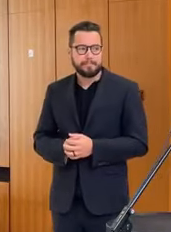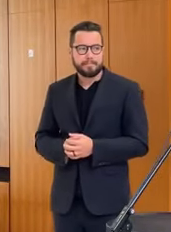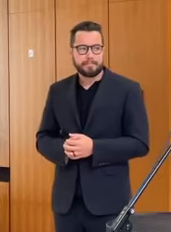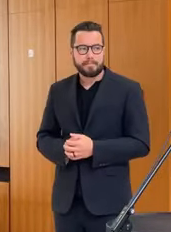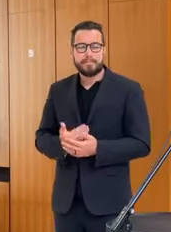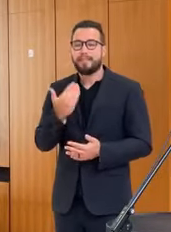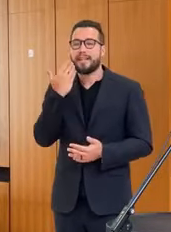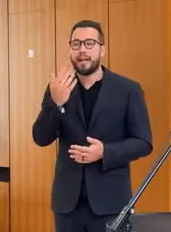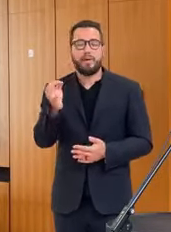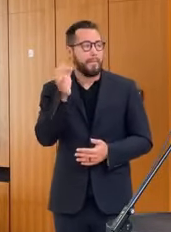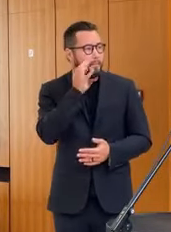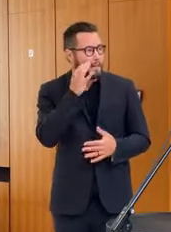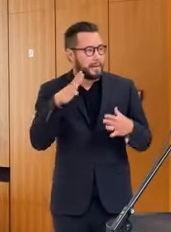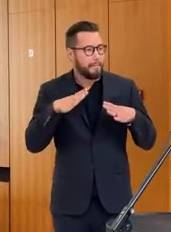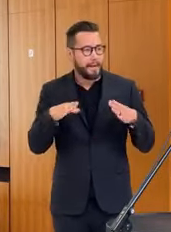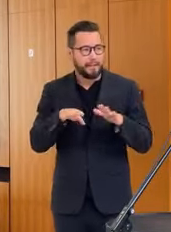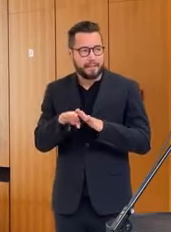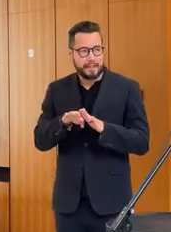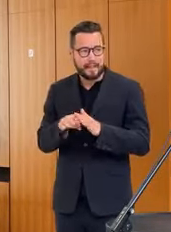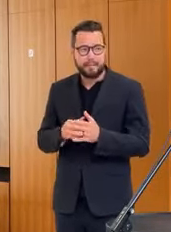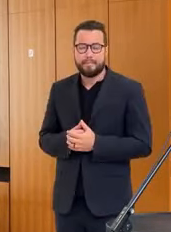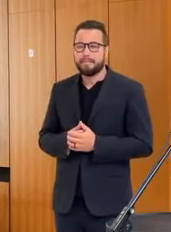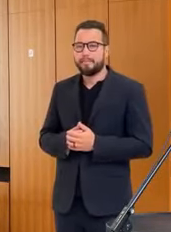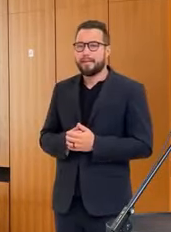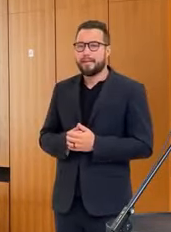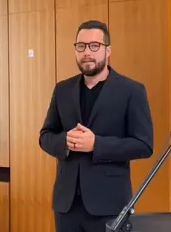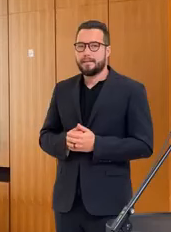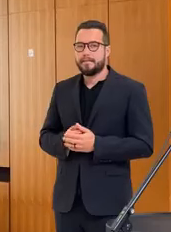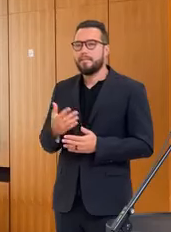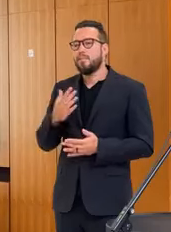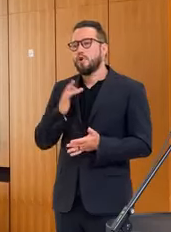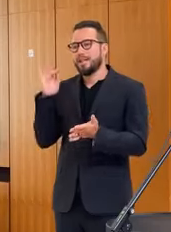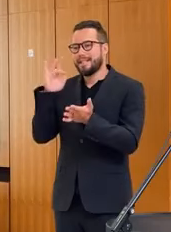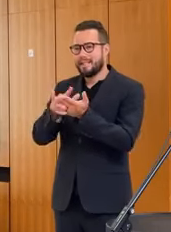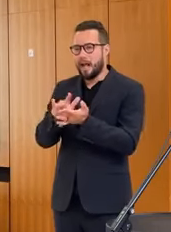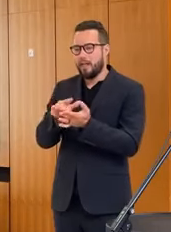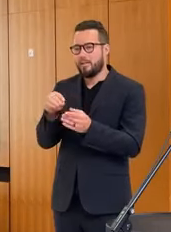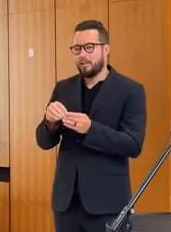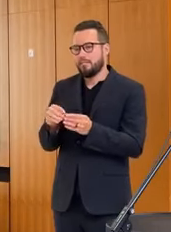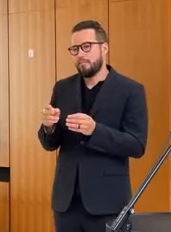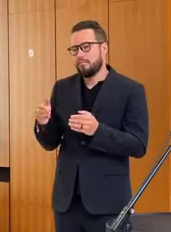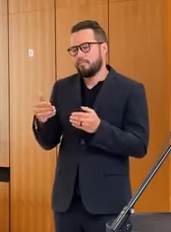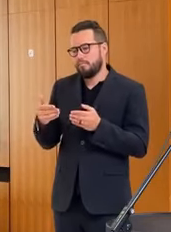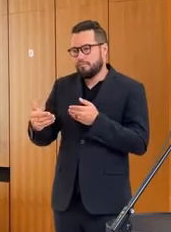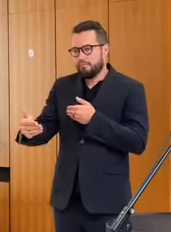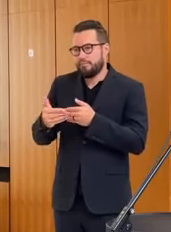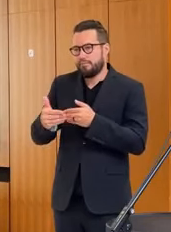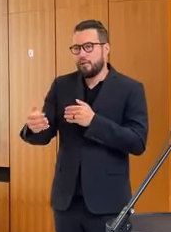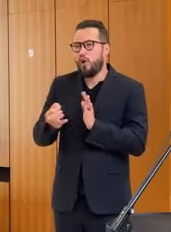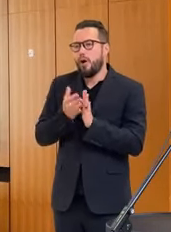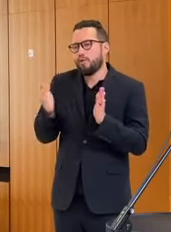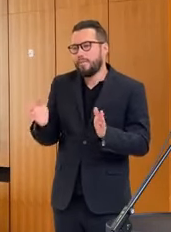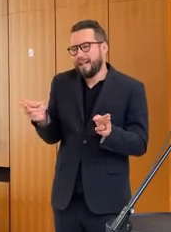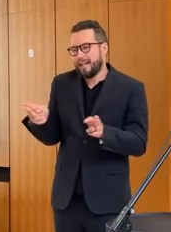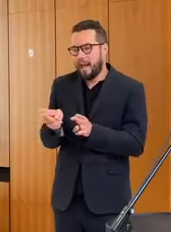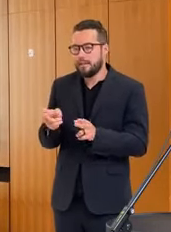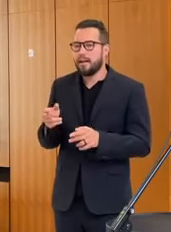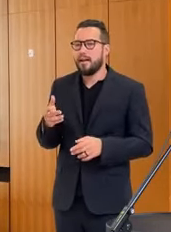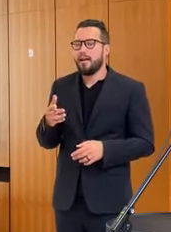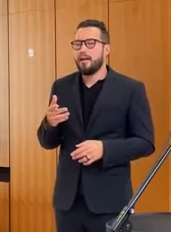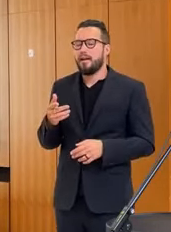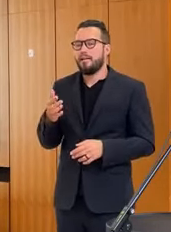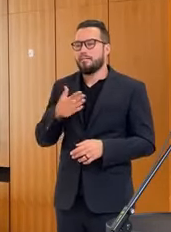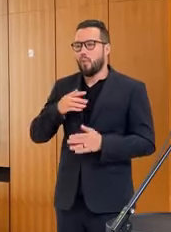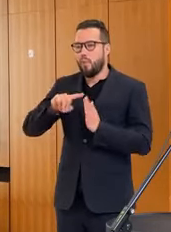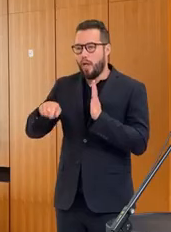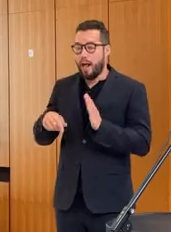Ďakujem pekne, pán minister. Mojím cieľom na najbližšie obdobie a krátke obdobie, ktoré máme v rámci tohto mandátu, je,